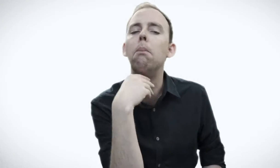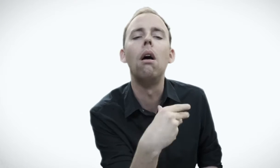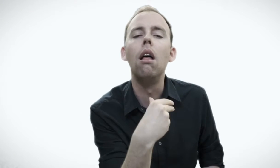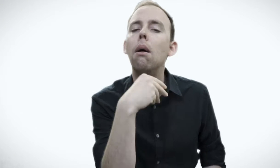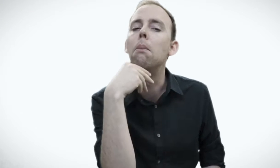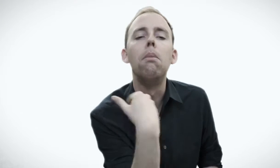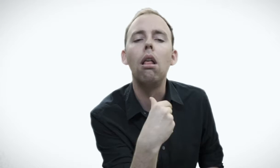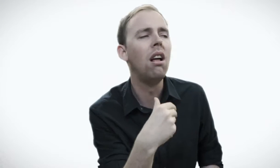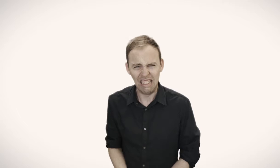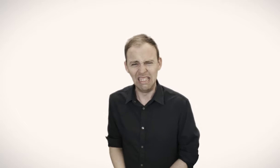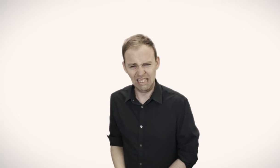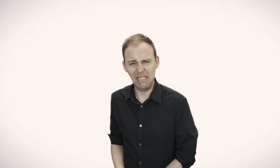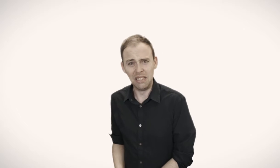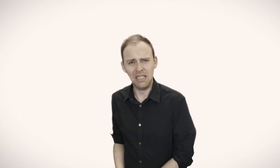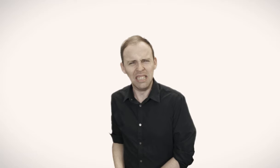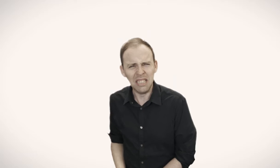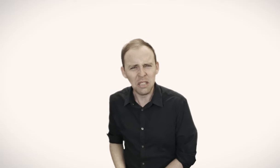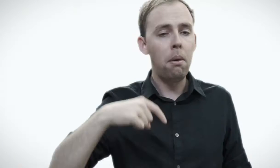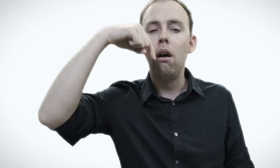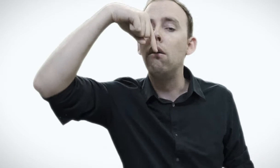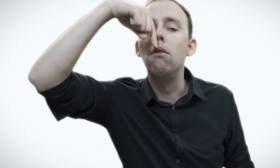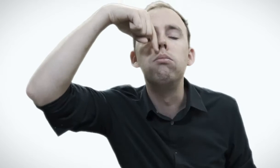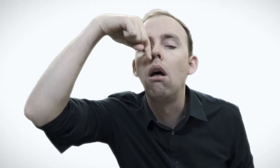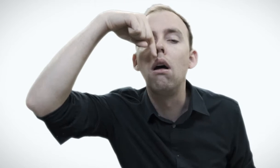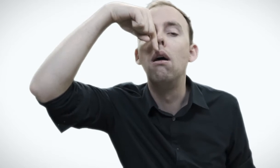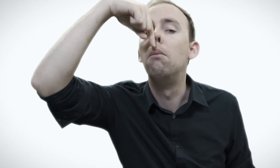Dobbeltak av disser. Og der, noe i nesa dingler i P-takt.